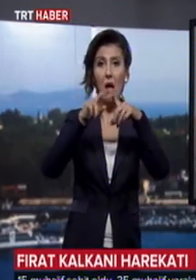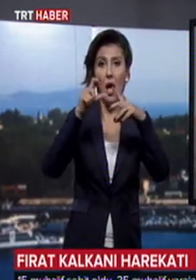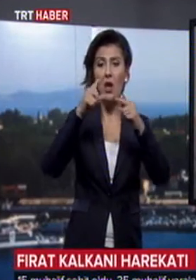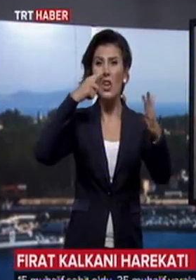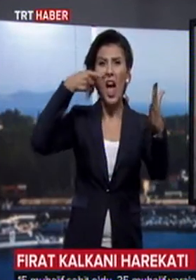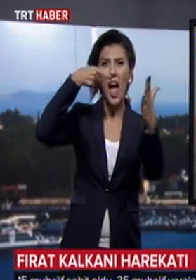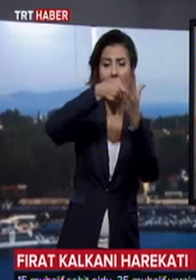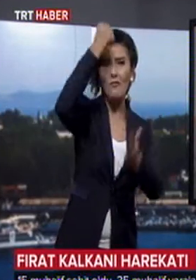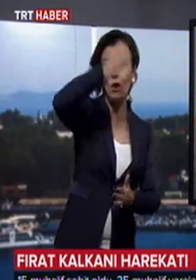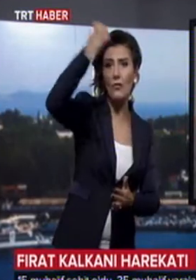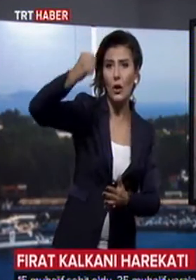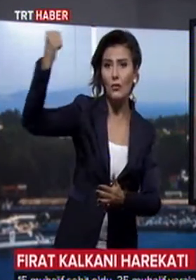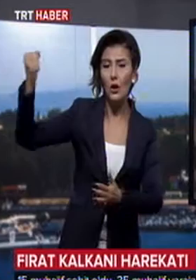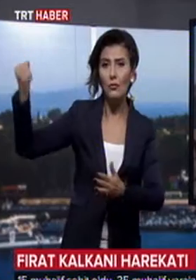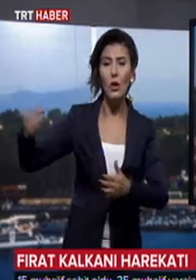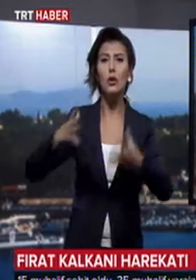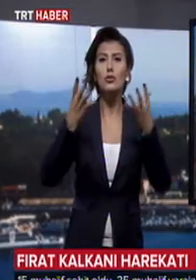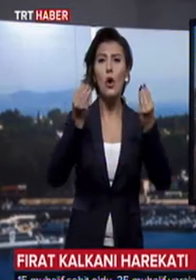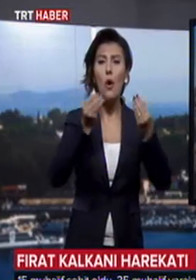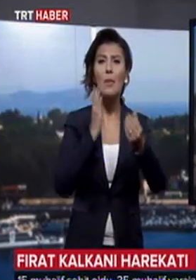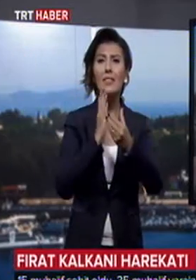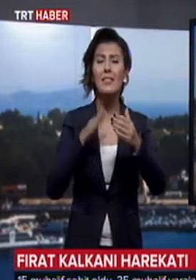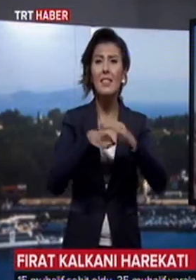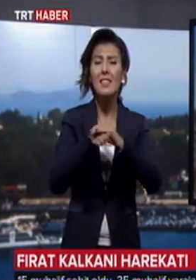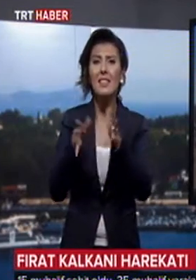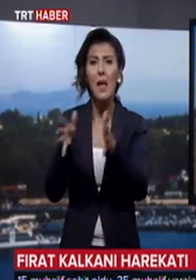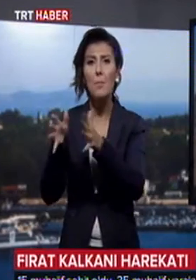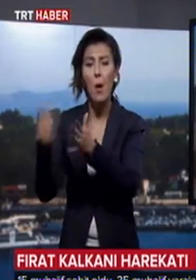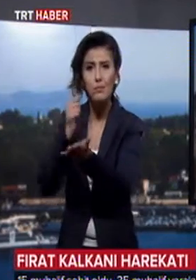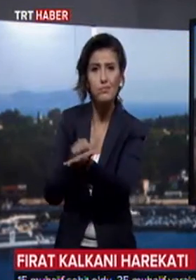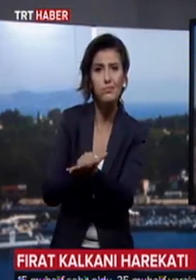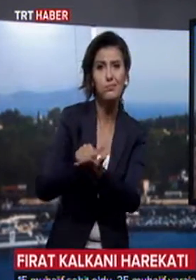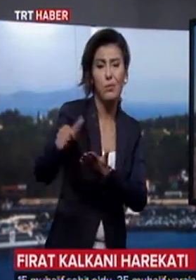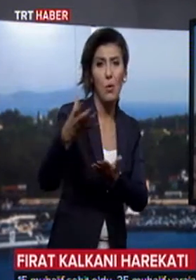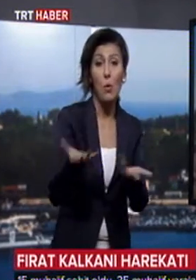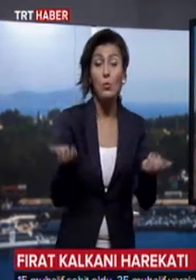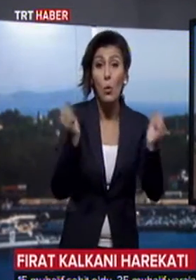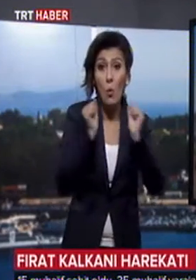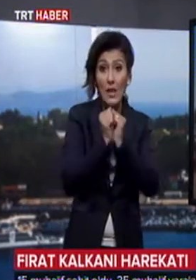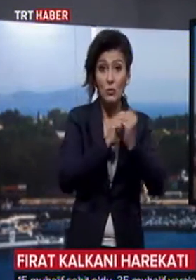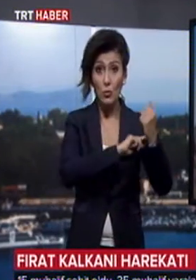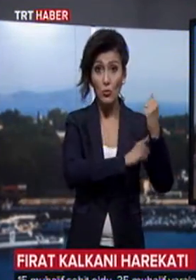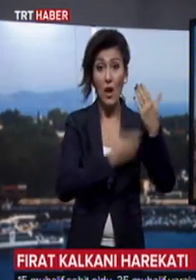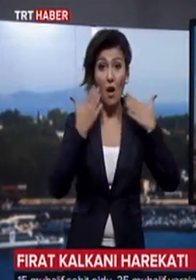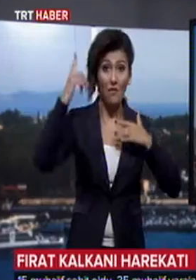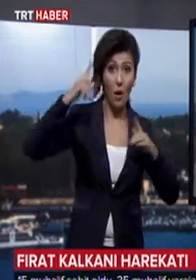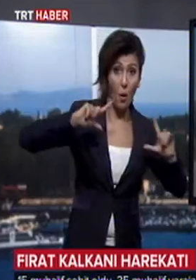vuruldu, çok sayıda mevziyi imha edildi. Koalisyon güçlerinin hava operasyonu da 13 DAEŞ militanı